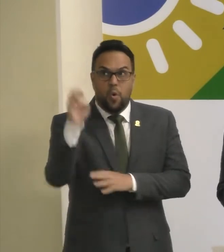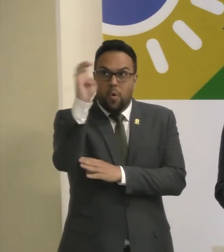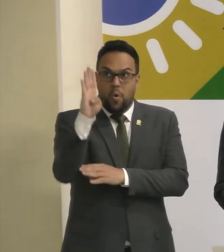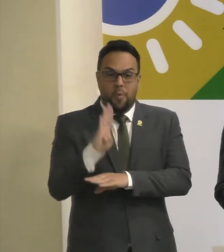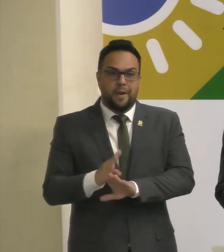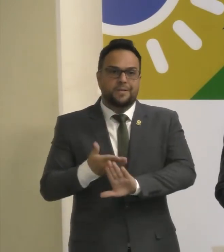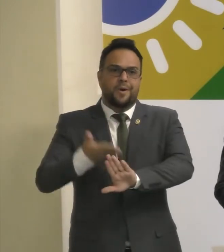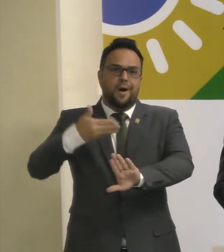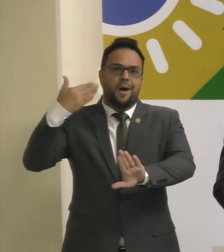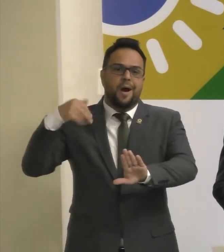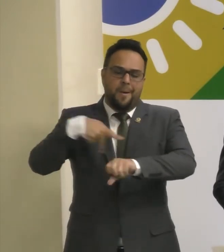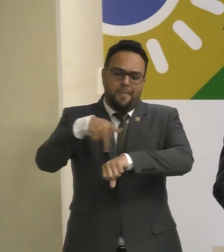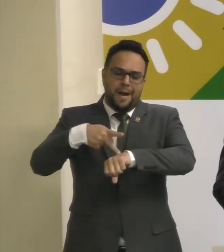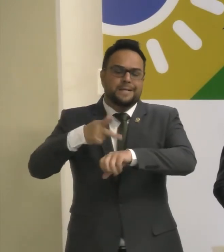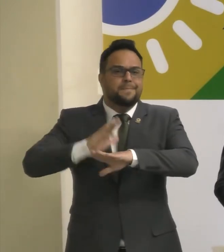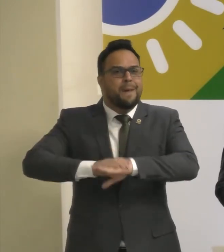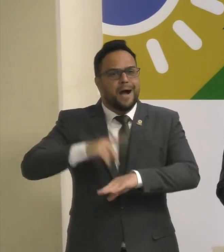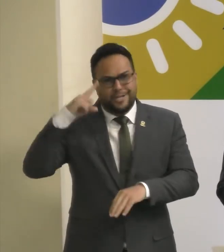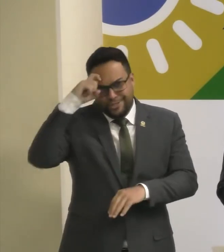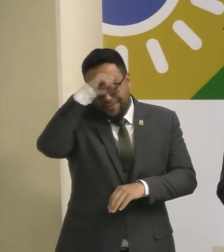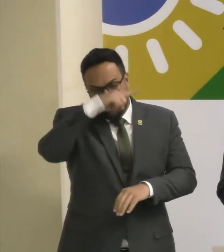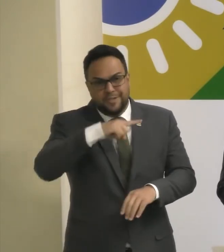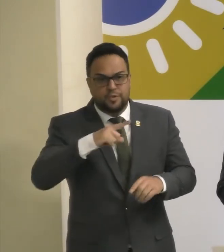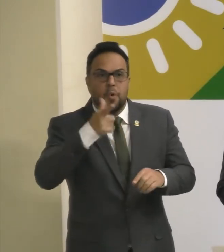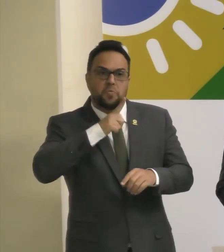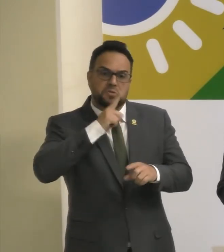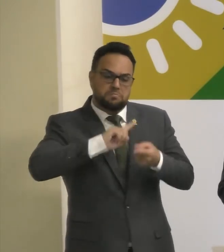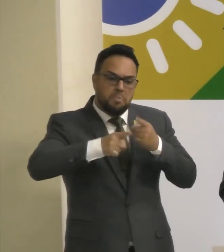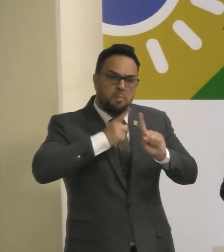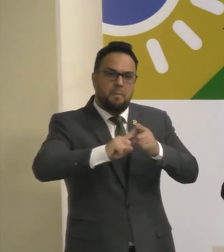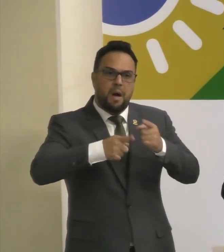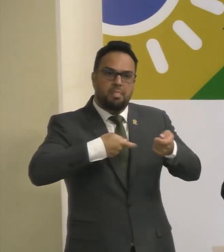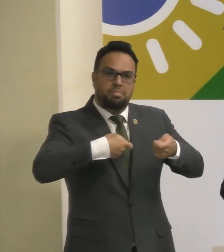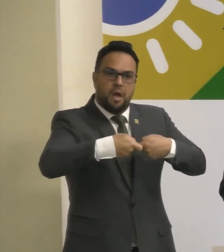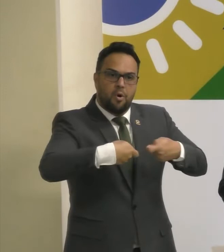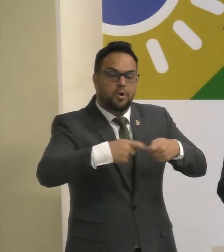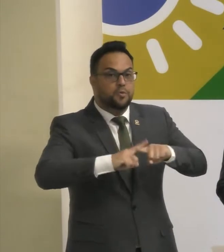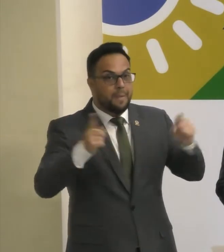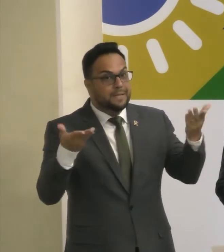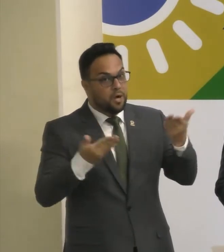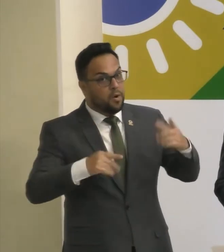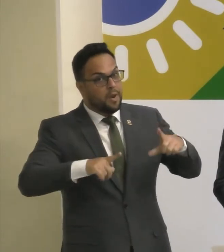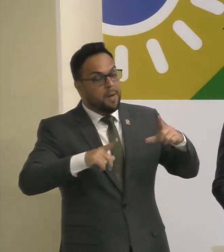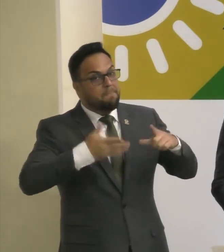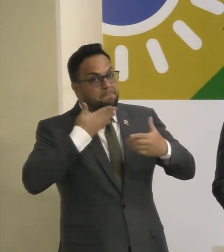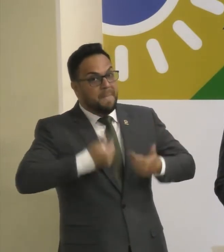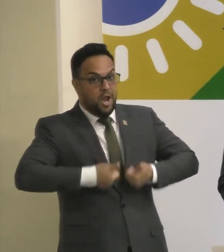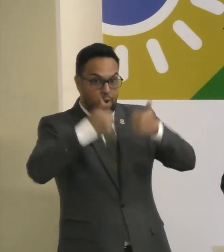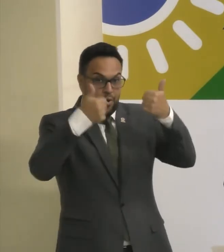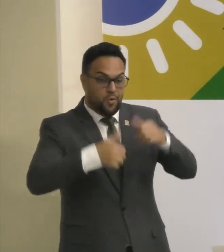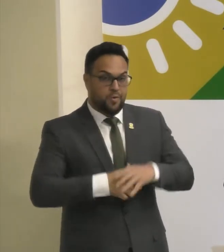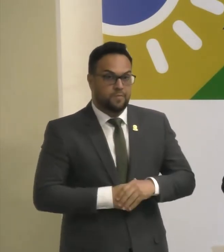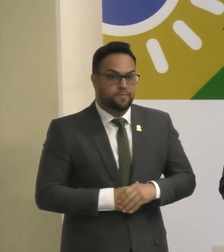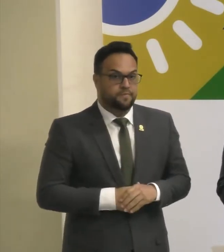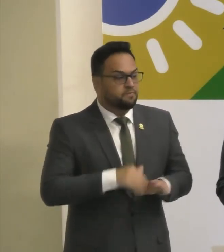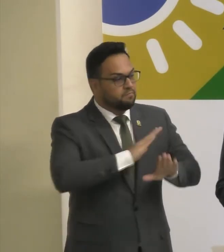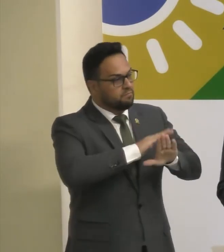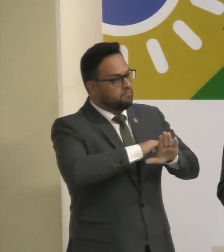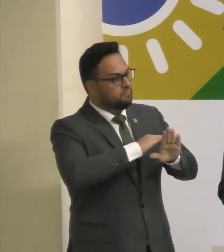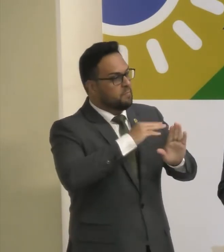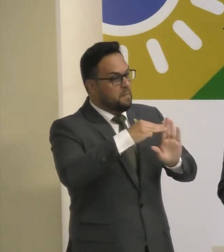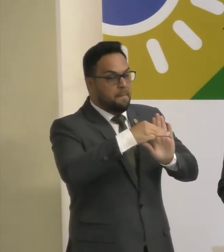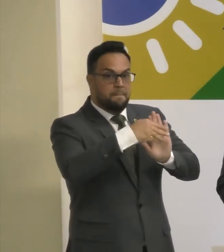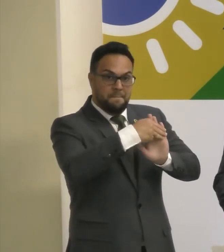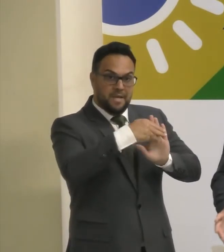um dos países mais difíceis para se fazer negócio. Estamos melhorando. Essa medida do nobre André Ferreira